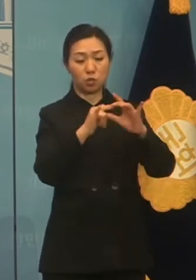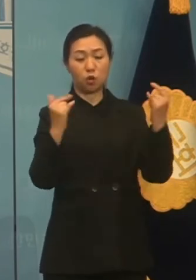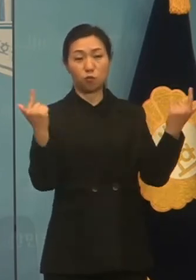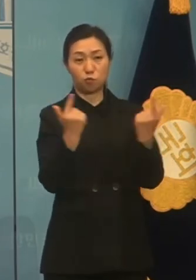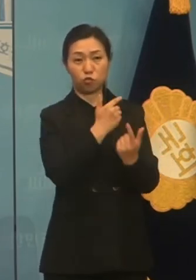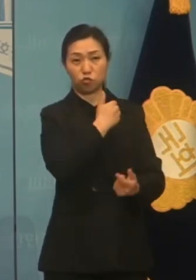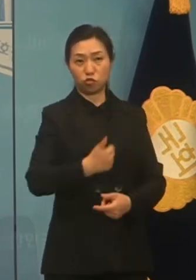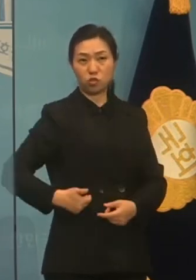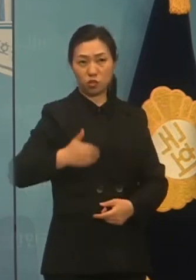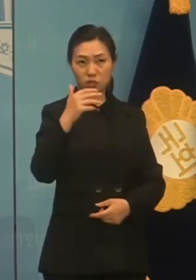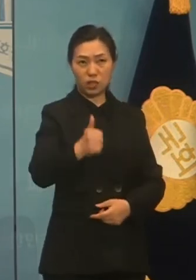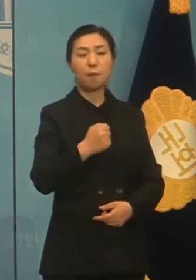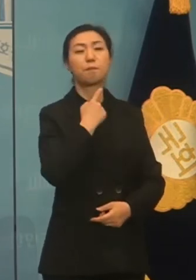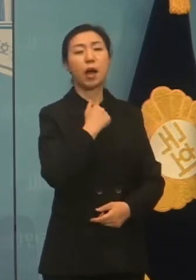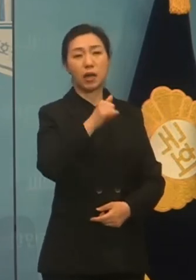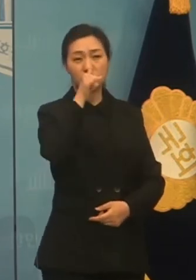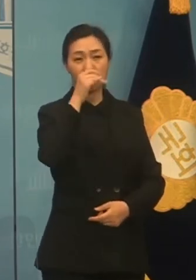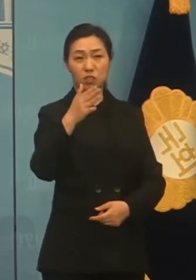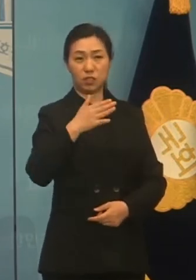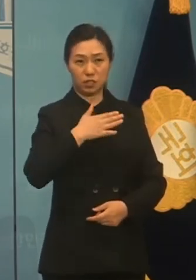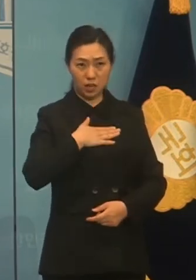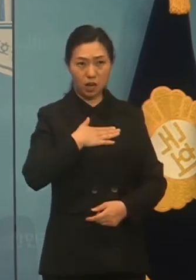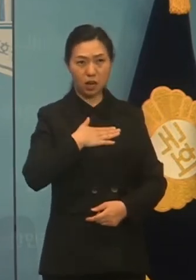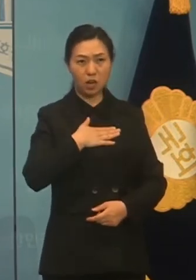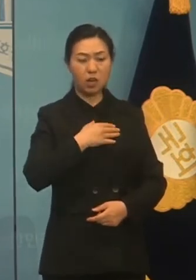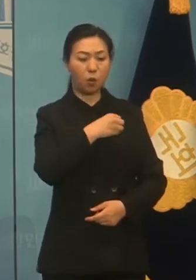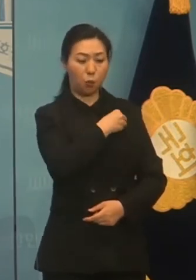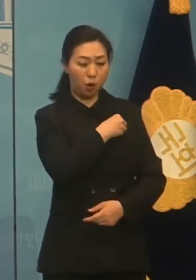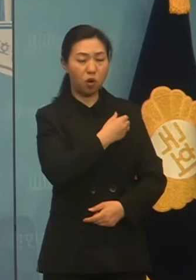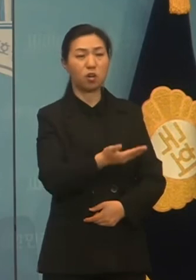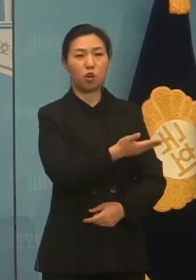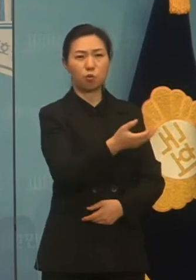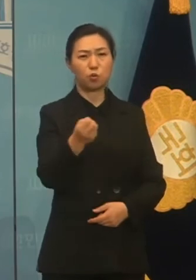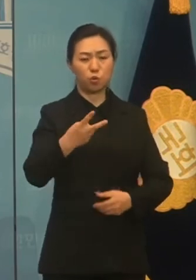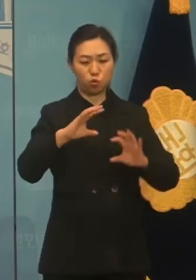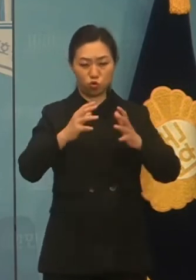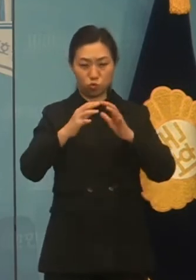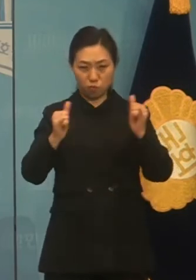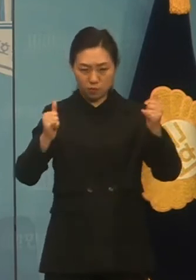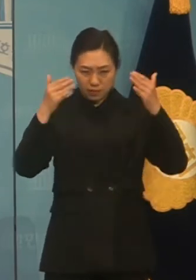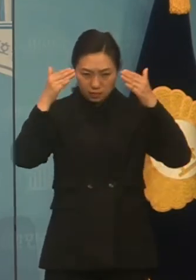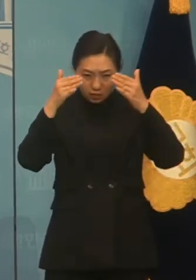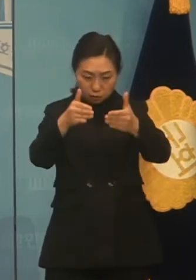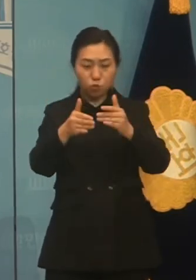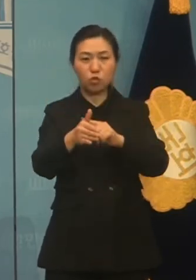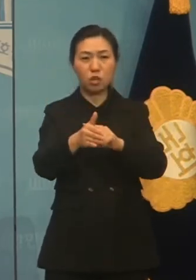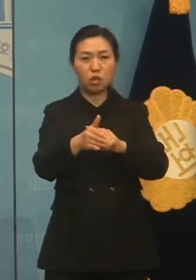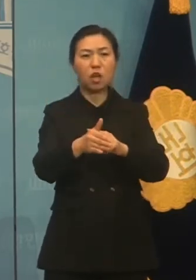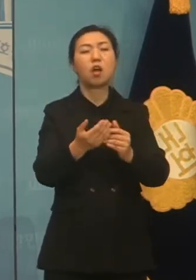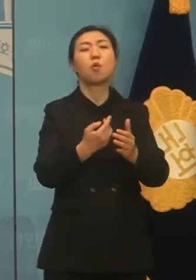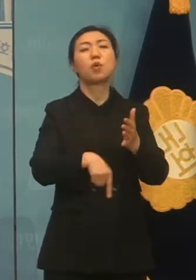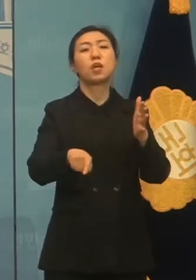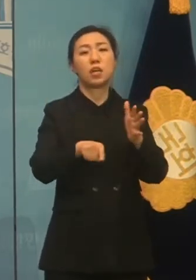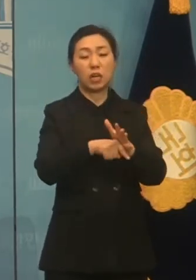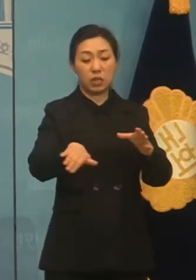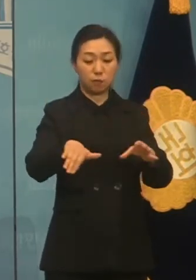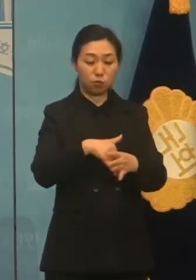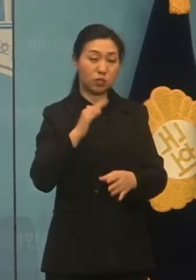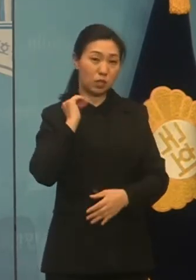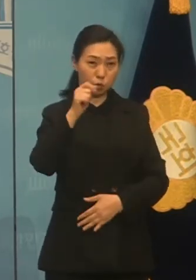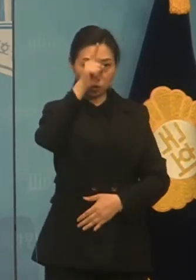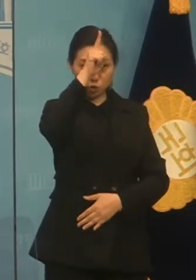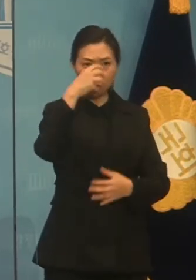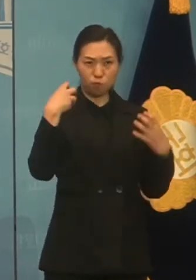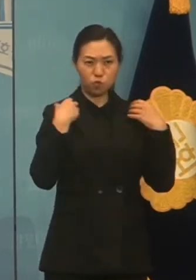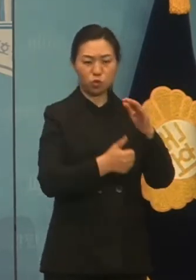당원과 함께 길을 걸고 오직 국민만 말하고 반드시 문재인 정부를 성공시키고 성공한 대한민국의 길로